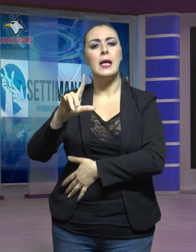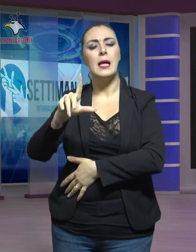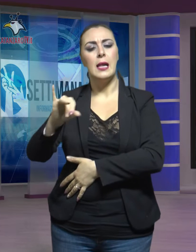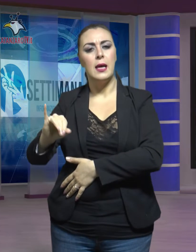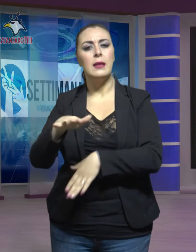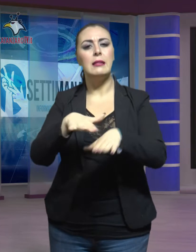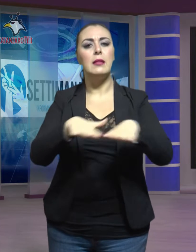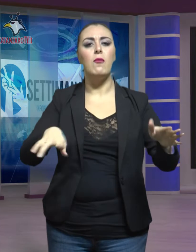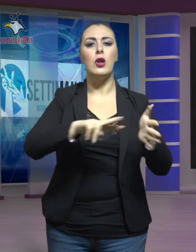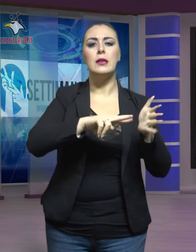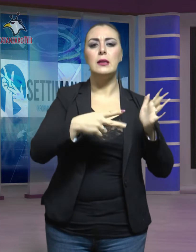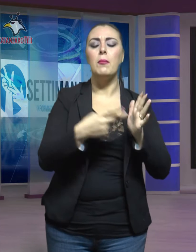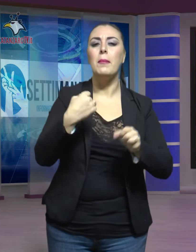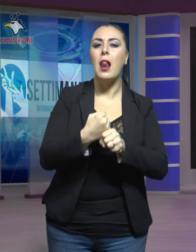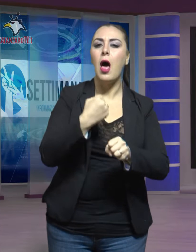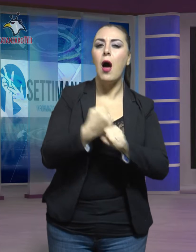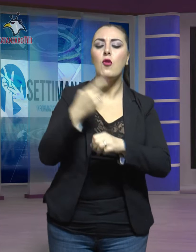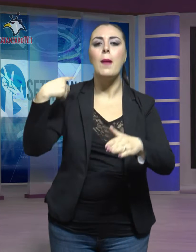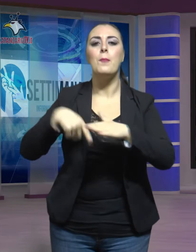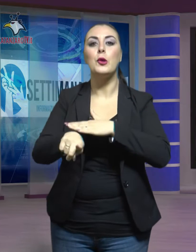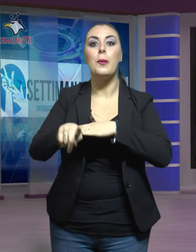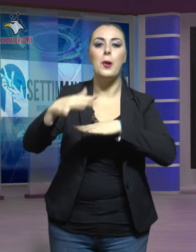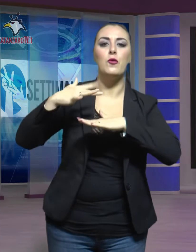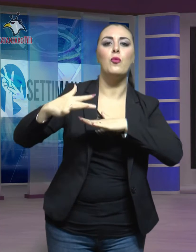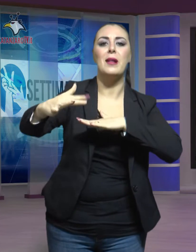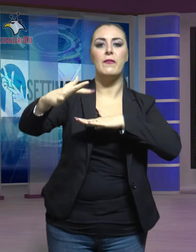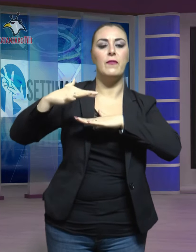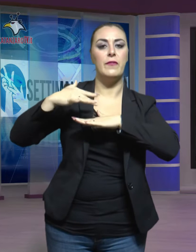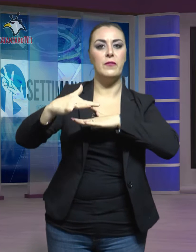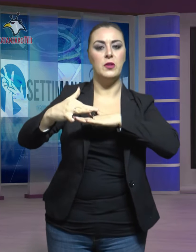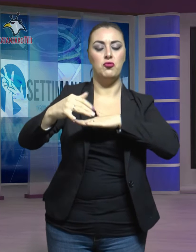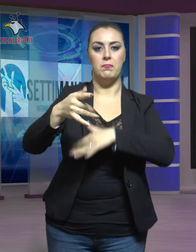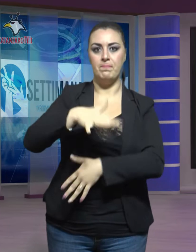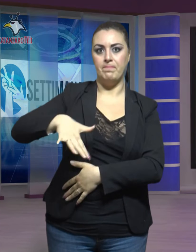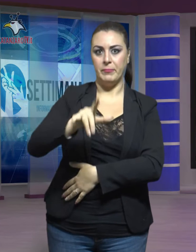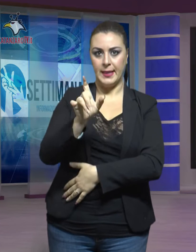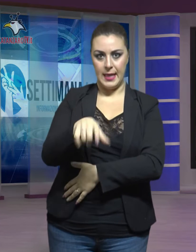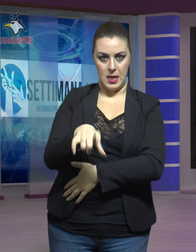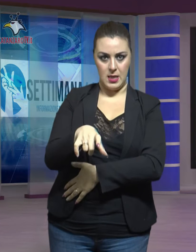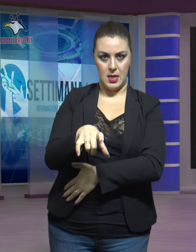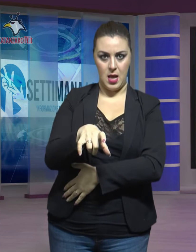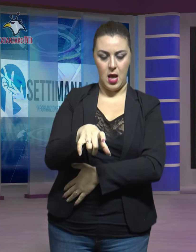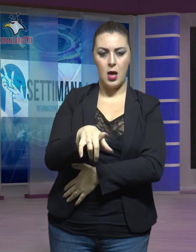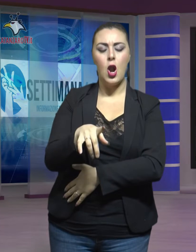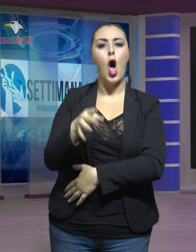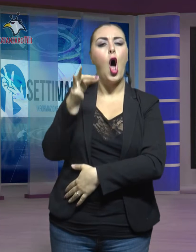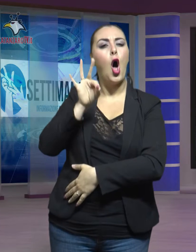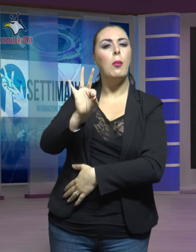della metropolitana di superficie di Catanzaro. L'obiettivo della